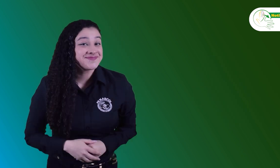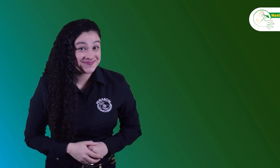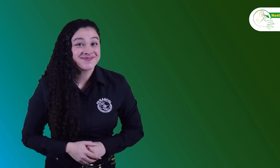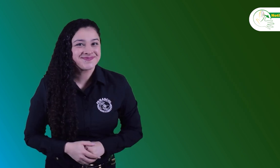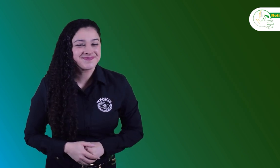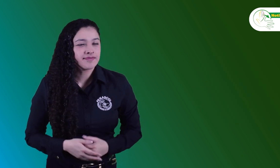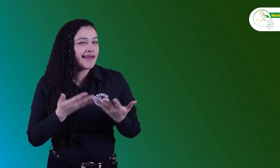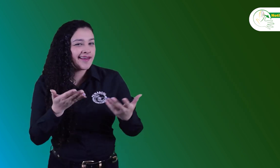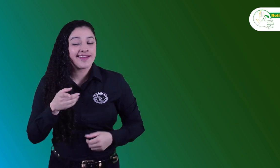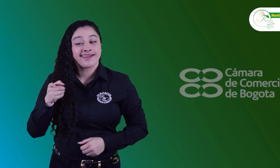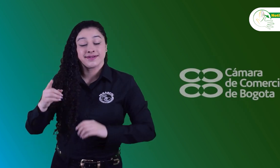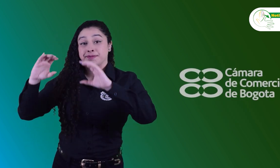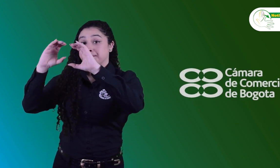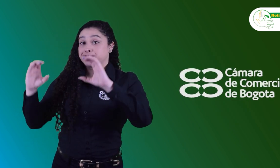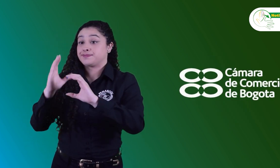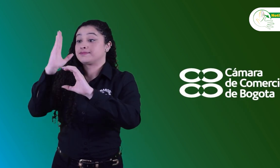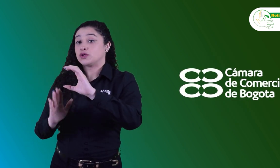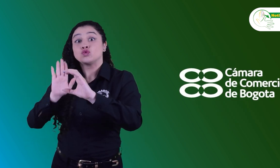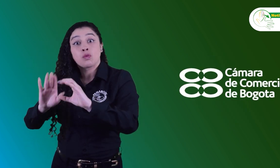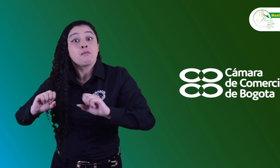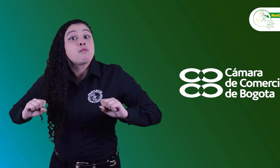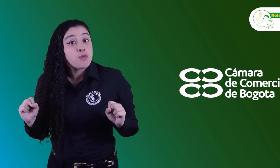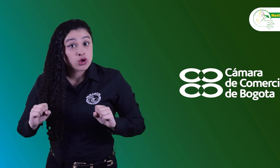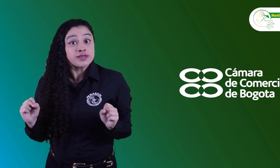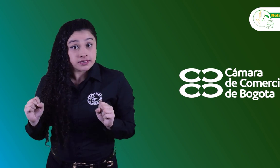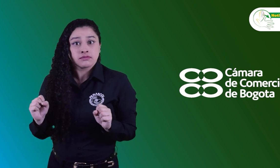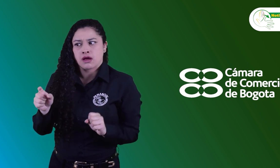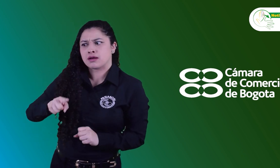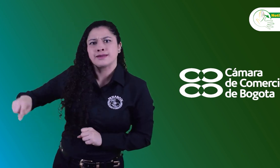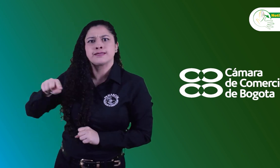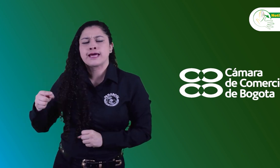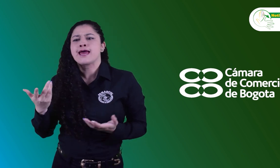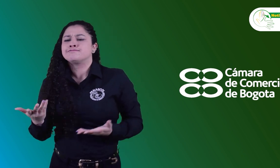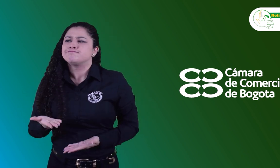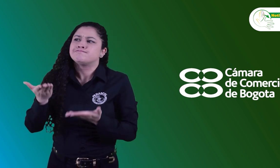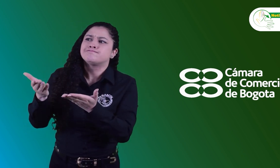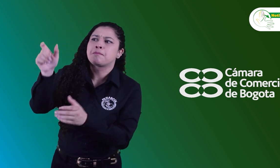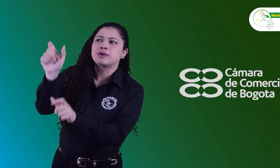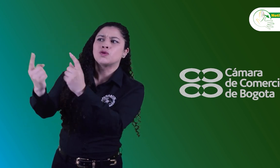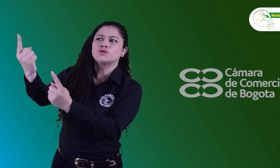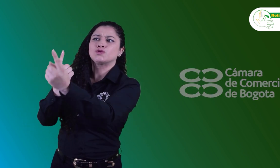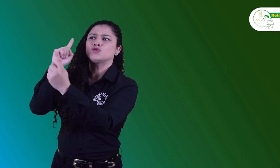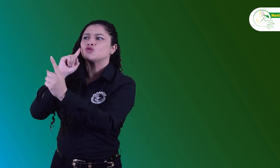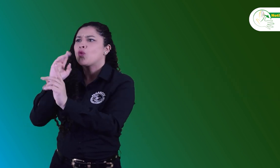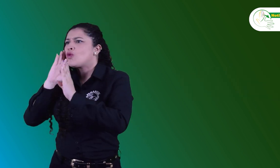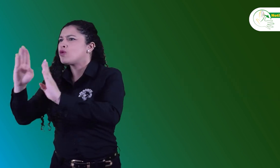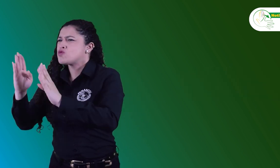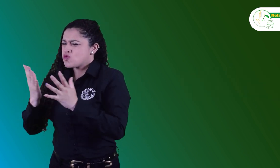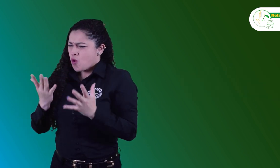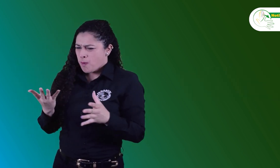La Cámara de Comercio de Bogotá, en su objetivo de brindar una excelente atención a los clientes y hacer